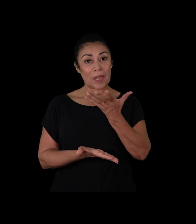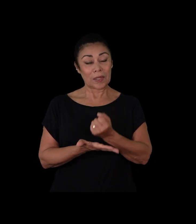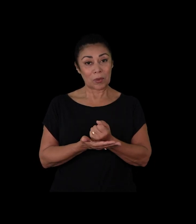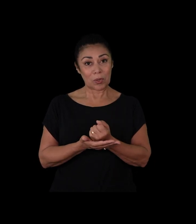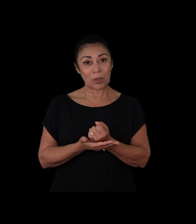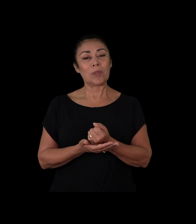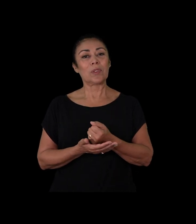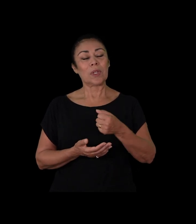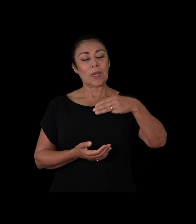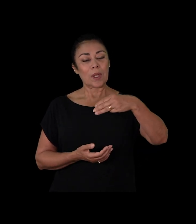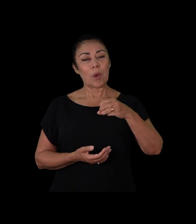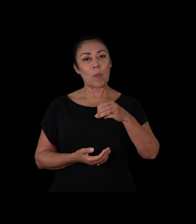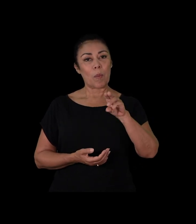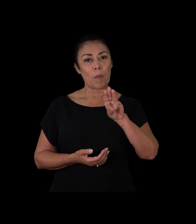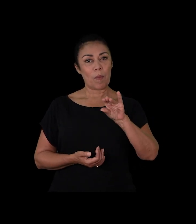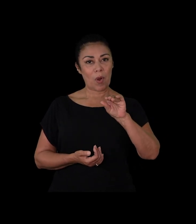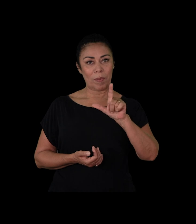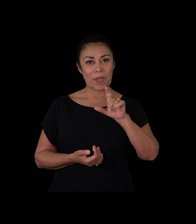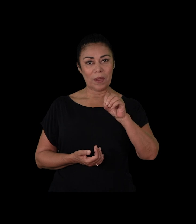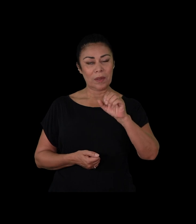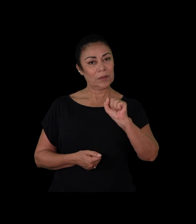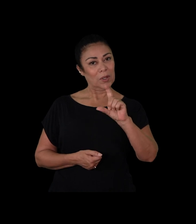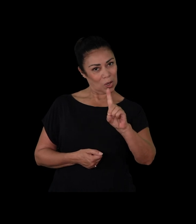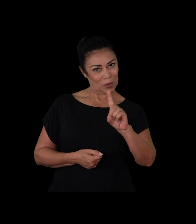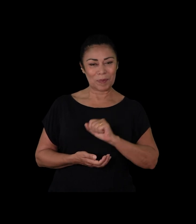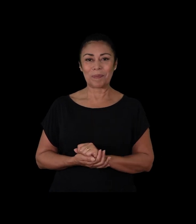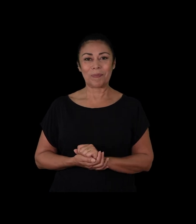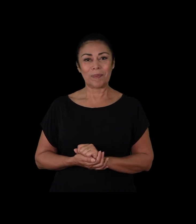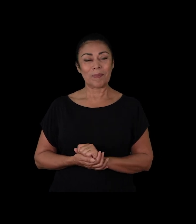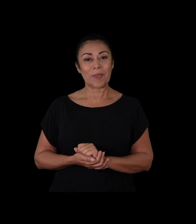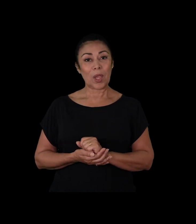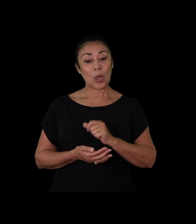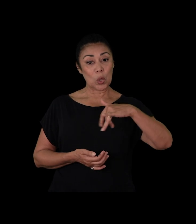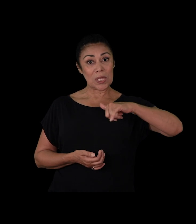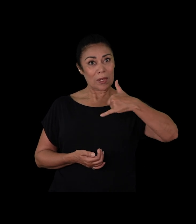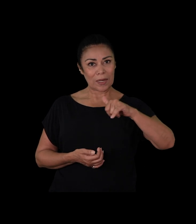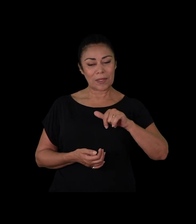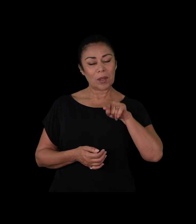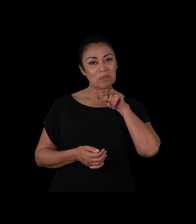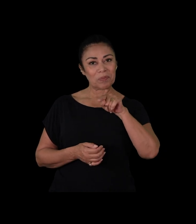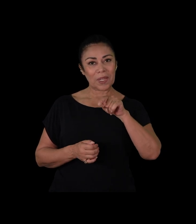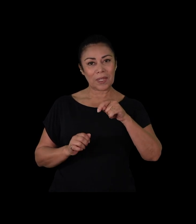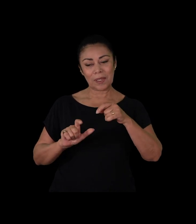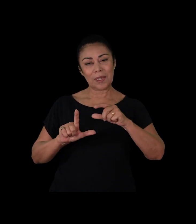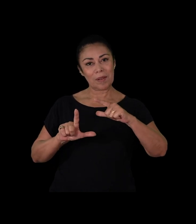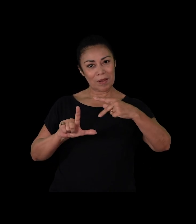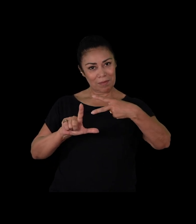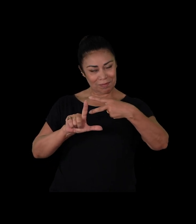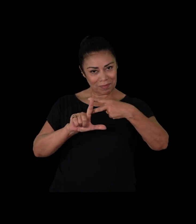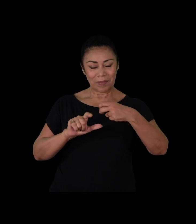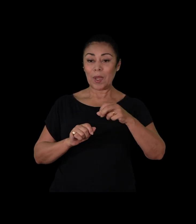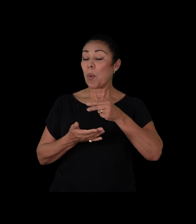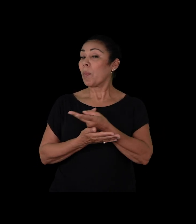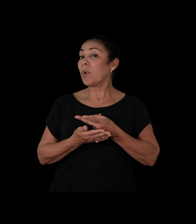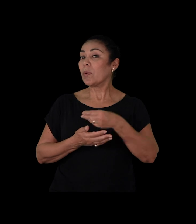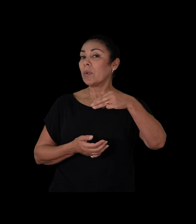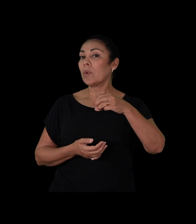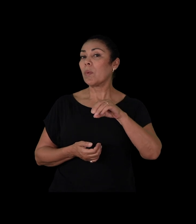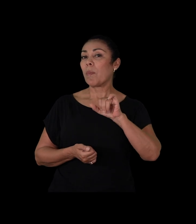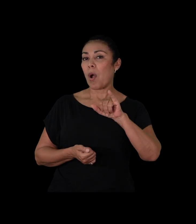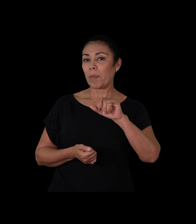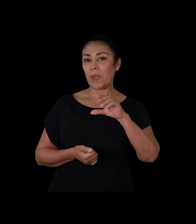Download e instalação do Mobiload. M-O-B-I-L-O-A-D. Vá até a sua loja de aplicativos. Procure por